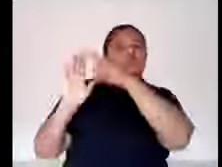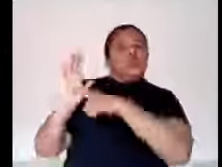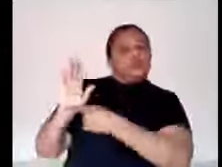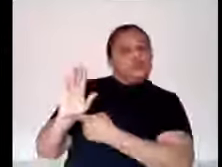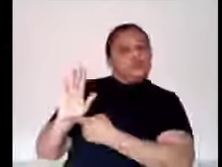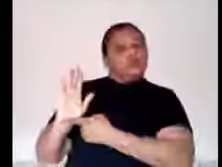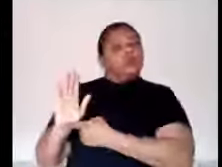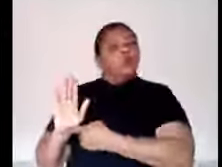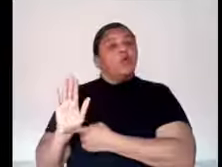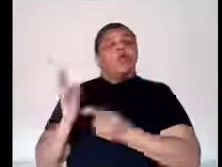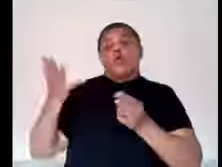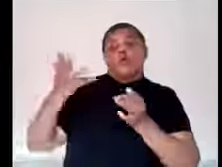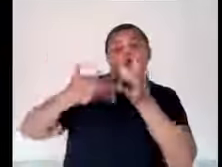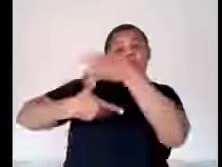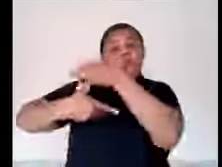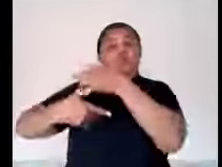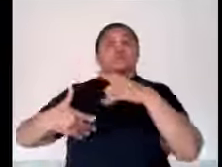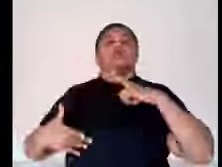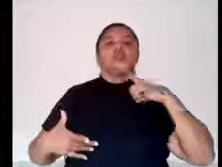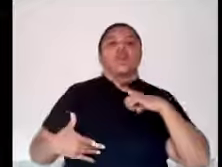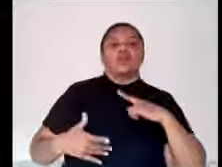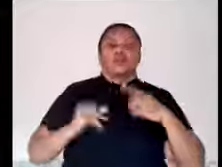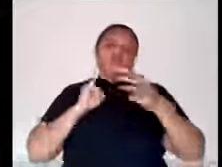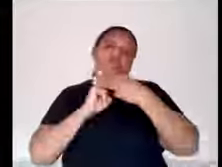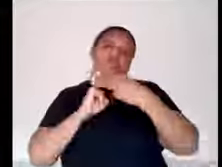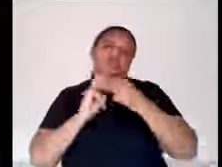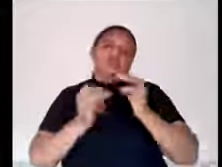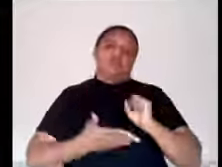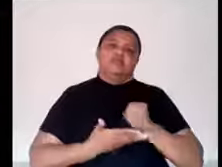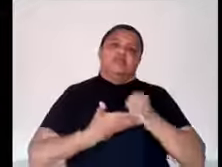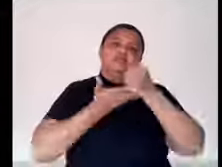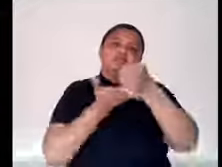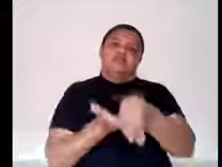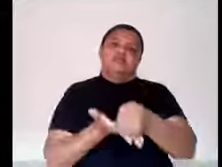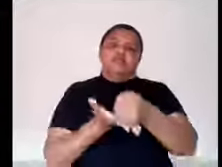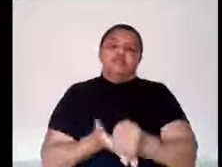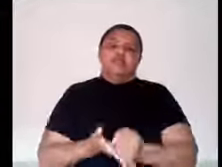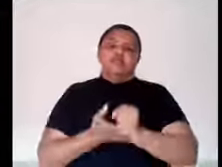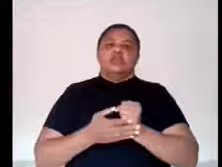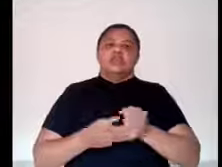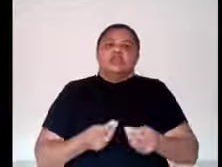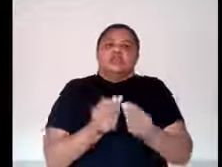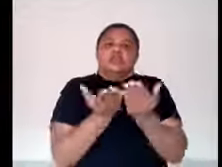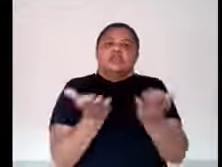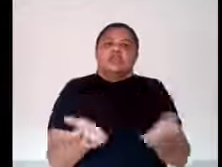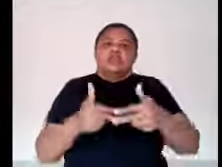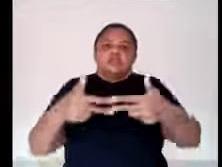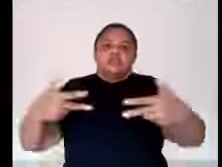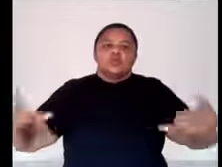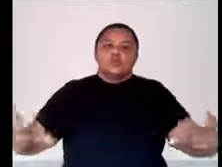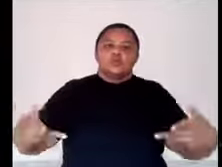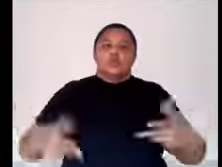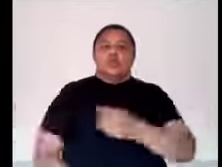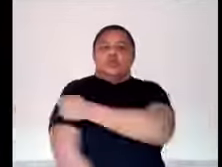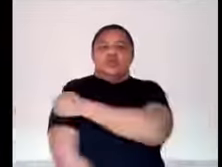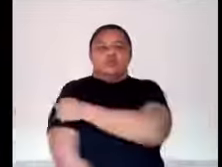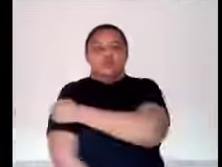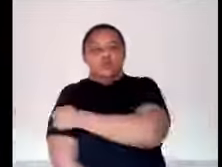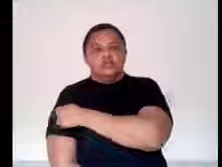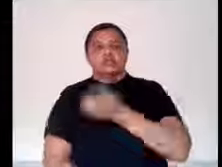parceiros que nós temos é o IFMA, que nos auxilia principalmente com o fornecimento de equipamentos e também de alguns alunos e